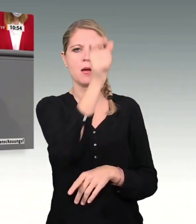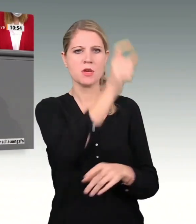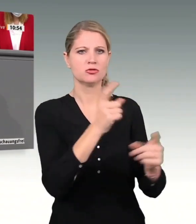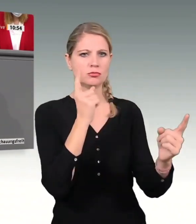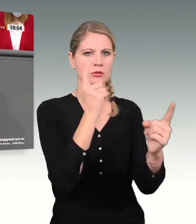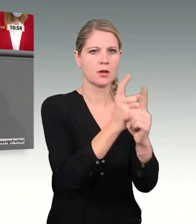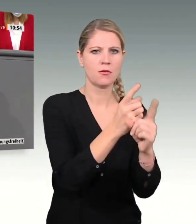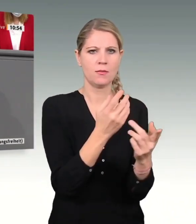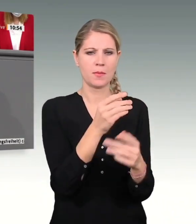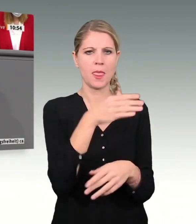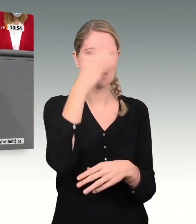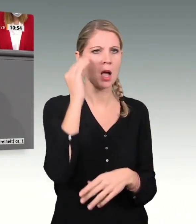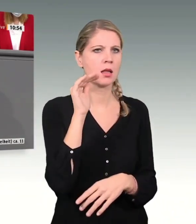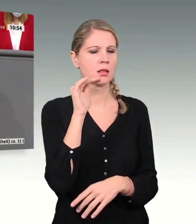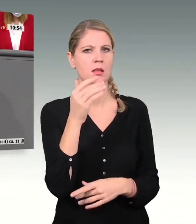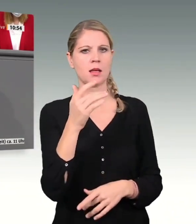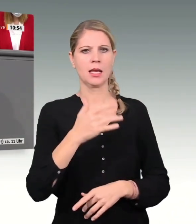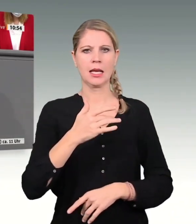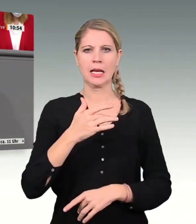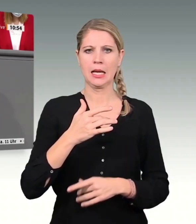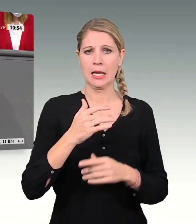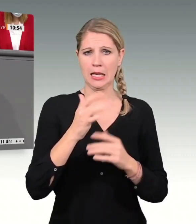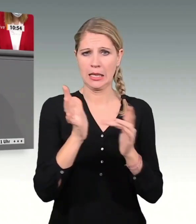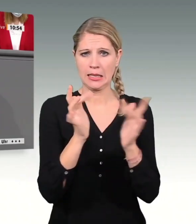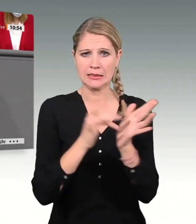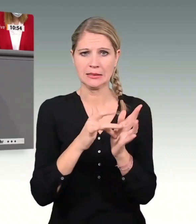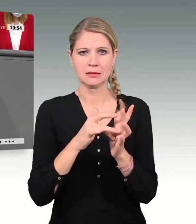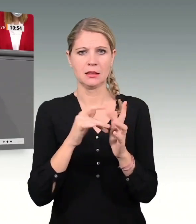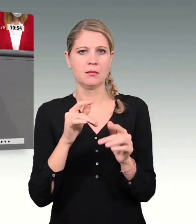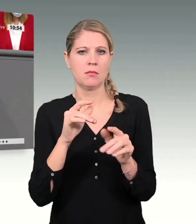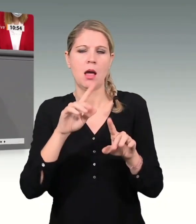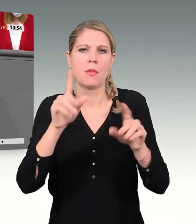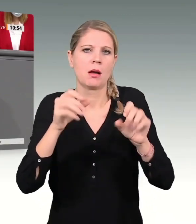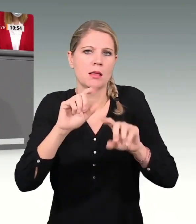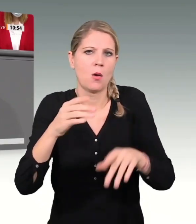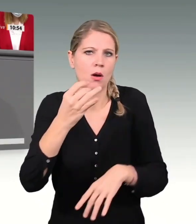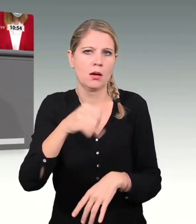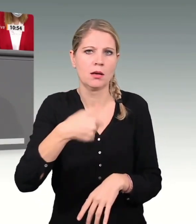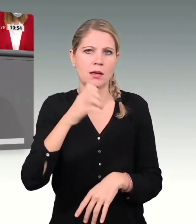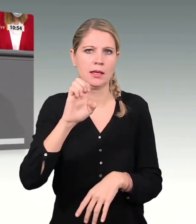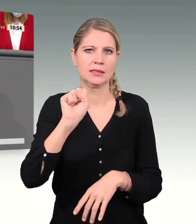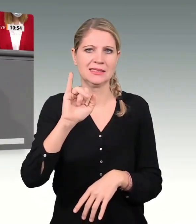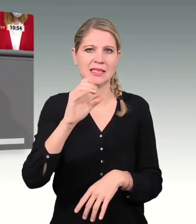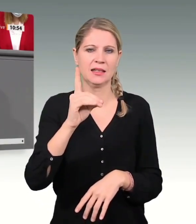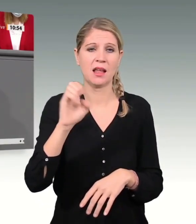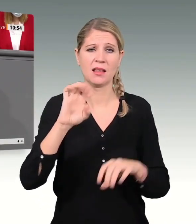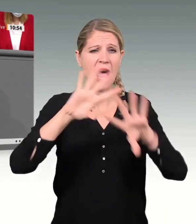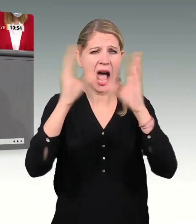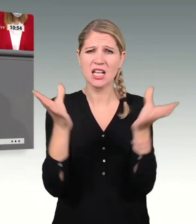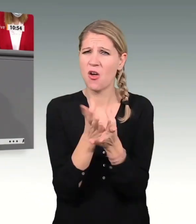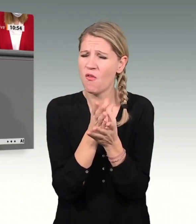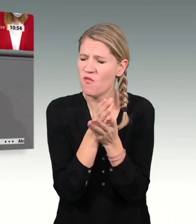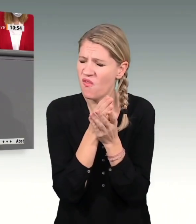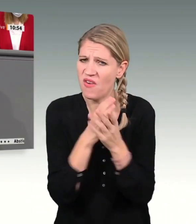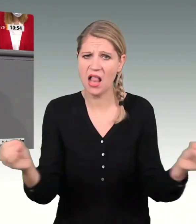Alles verloren, Haus, Hof, Landwirtschaft, Tiere, Auto. Und er sagte mir, meine Religion ist